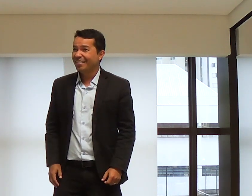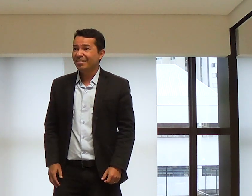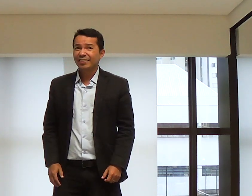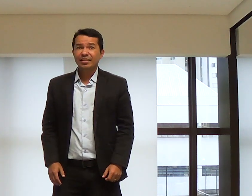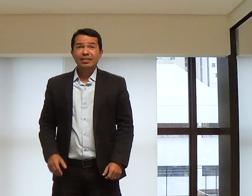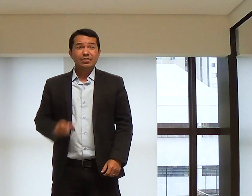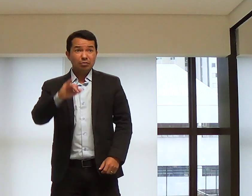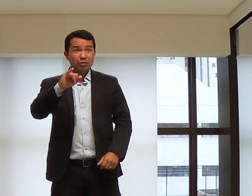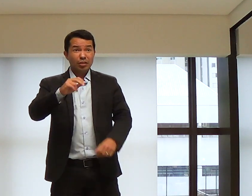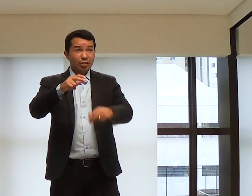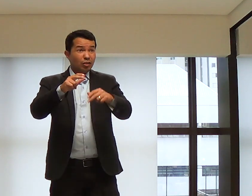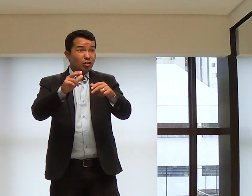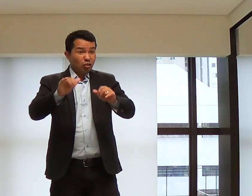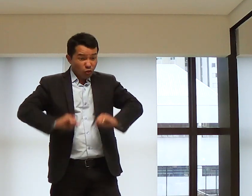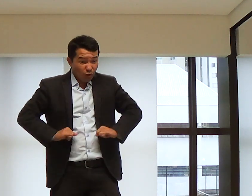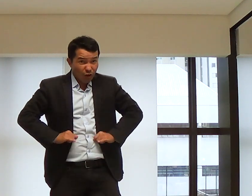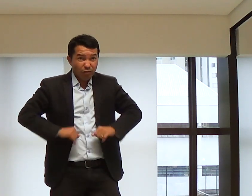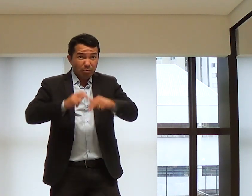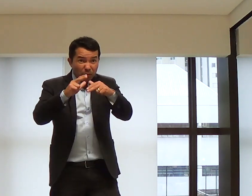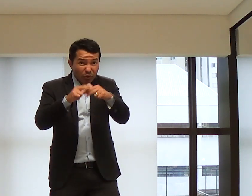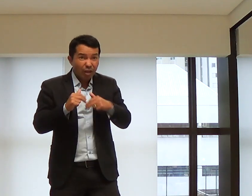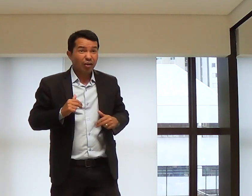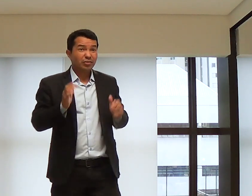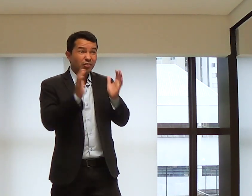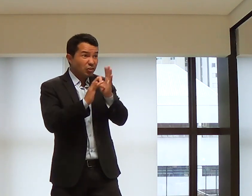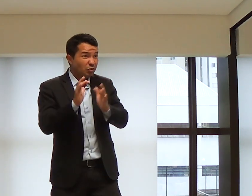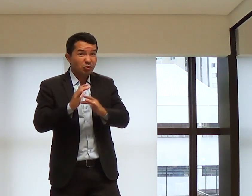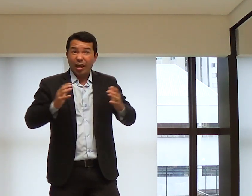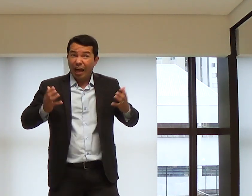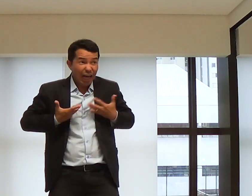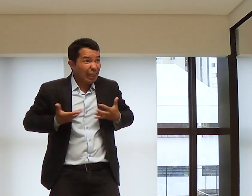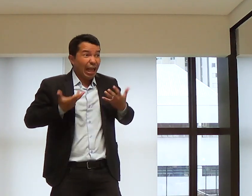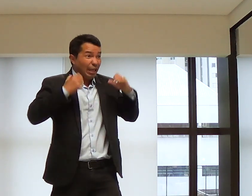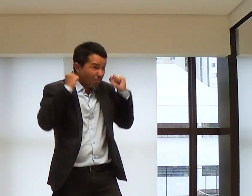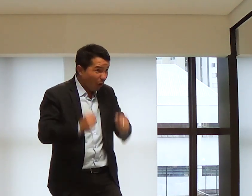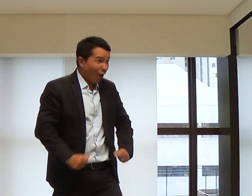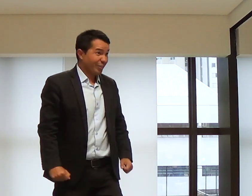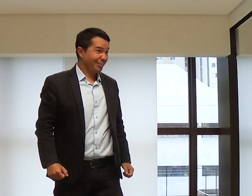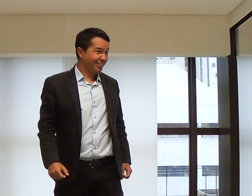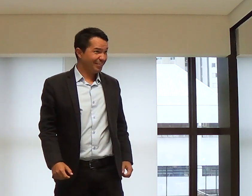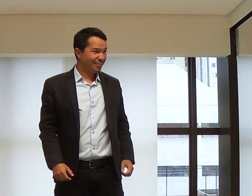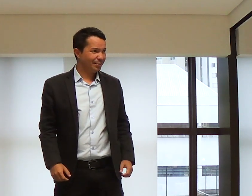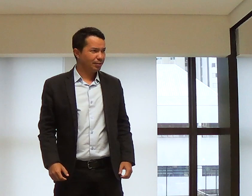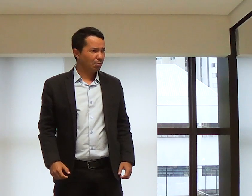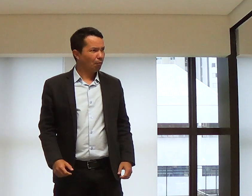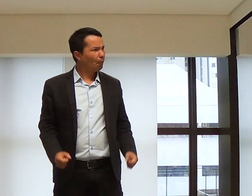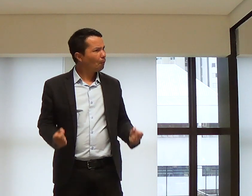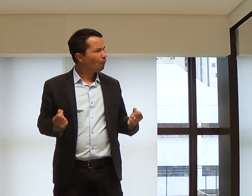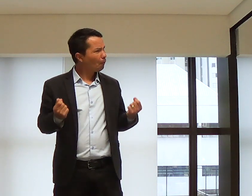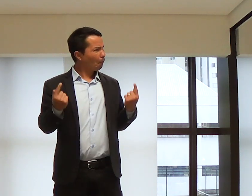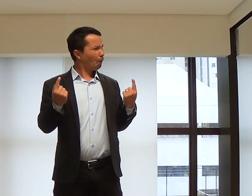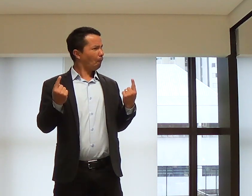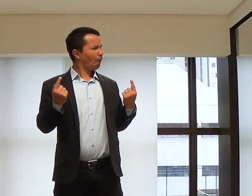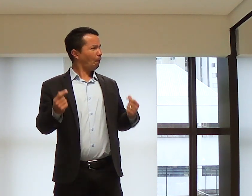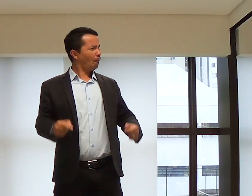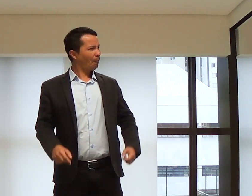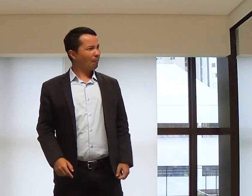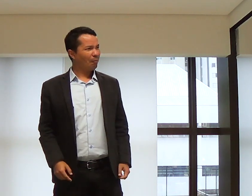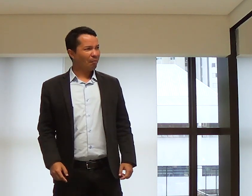Também, a gente vê isso, esse texto, essa mensagem, em tantos versículos